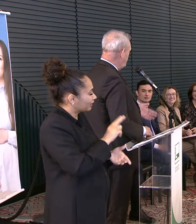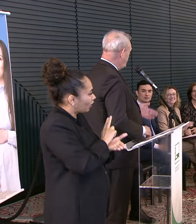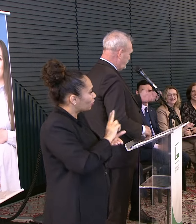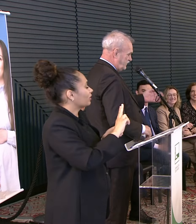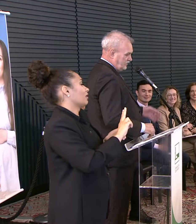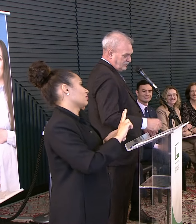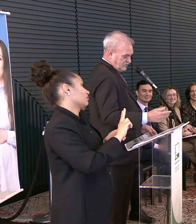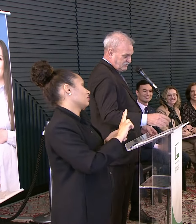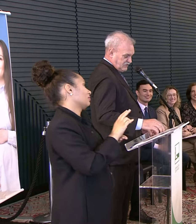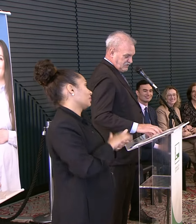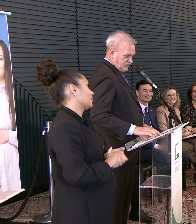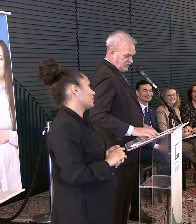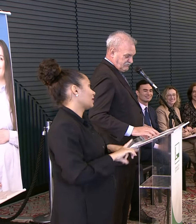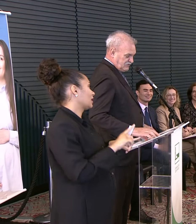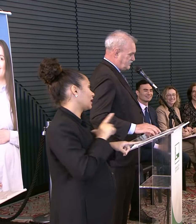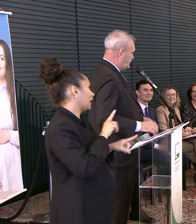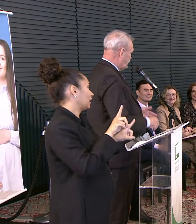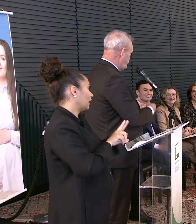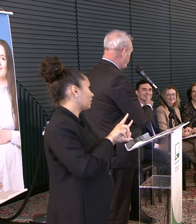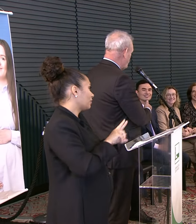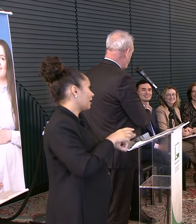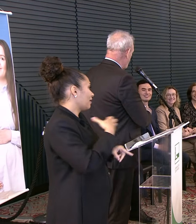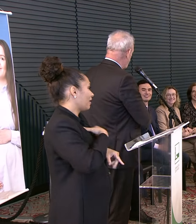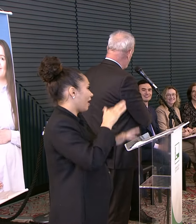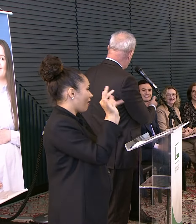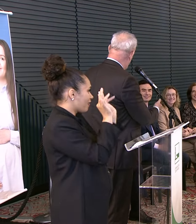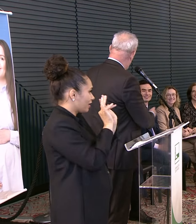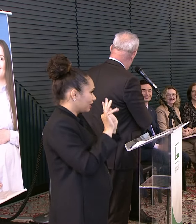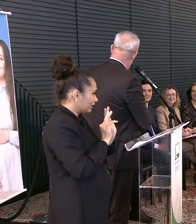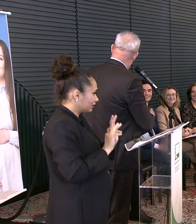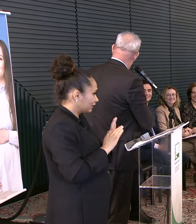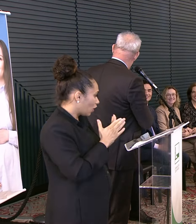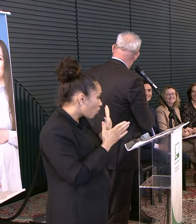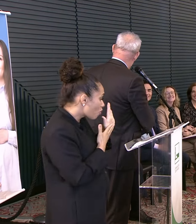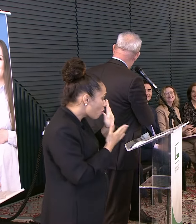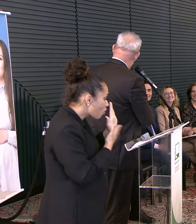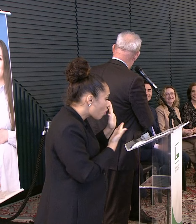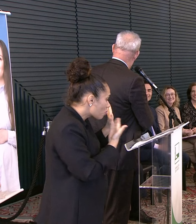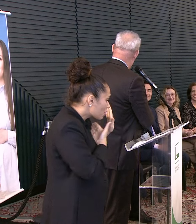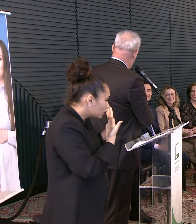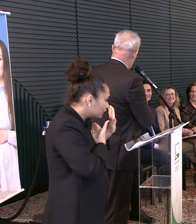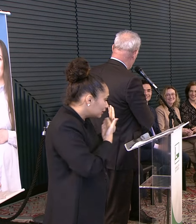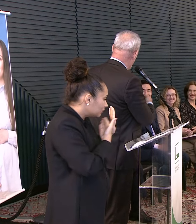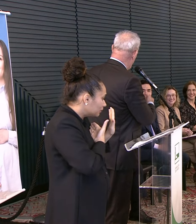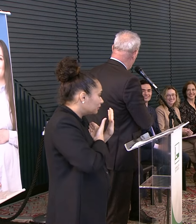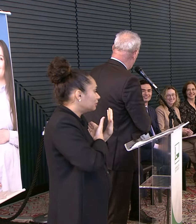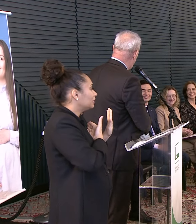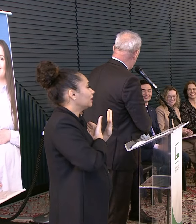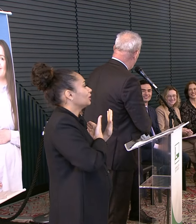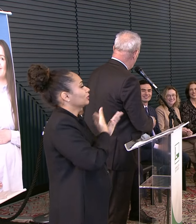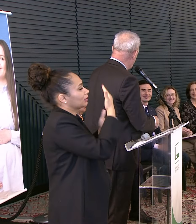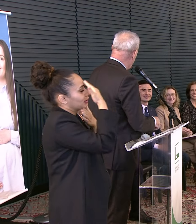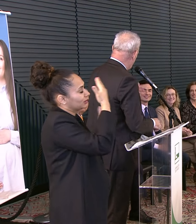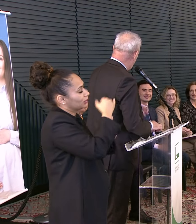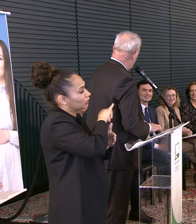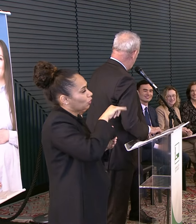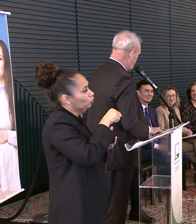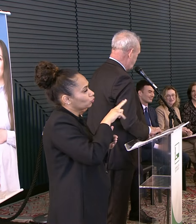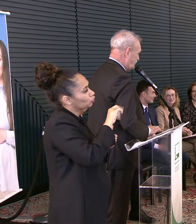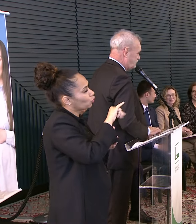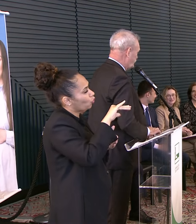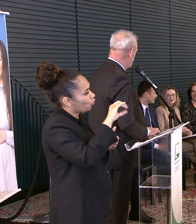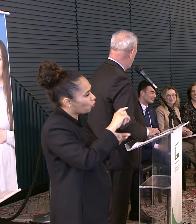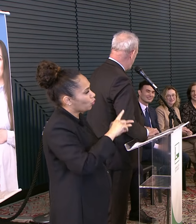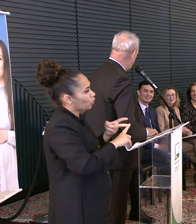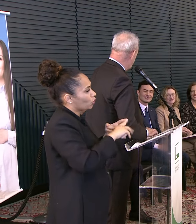tive eu Também a felicidade De propor E meus colegas Eu quero agradecer O Júlio O Pedro A